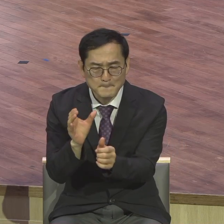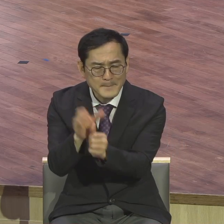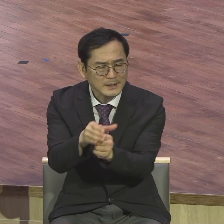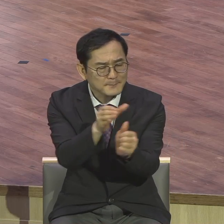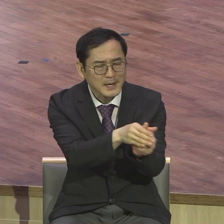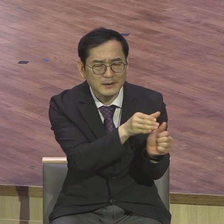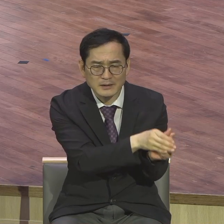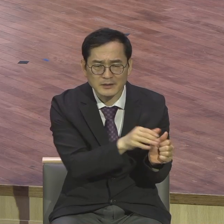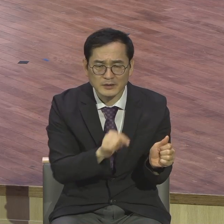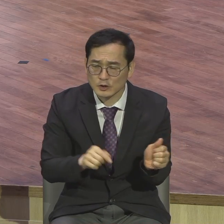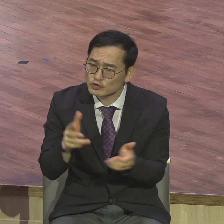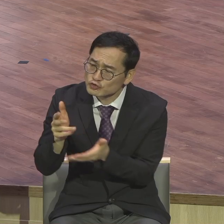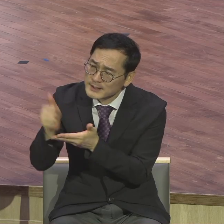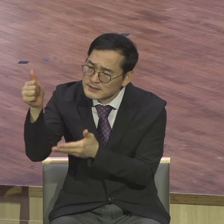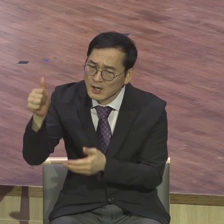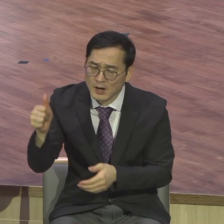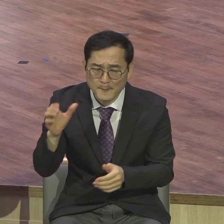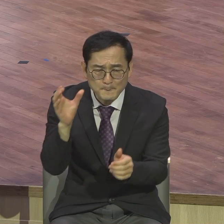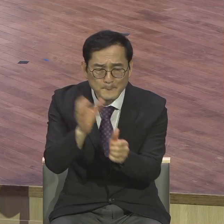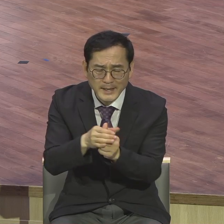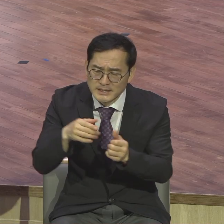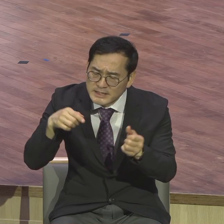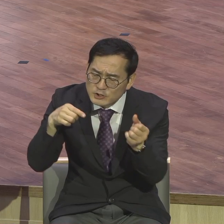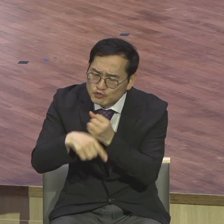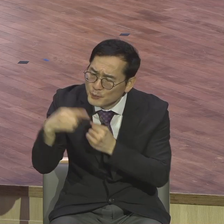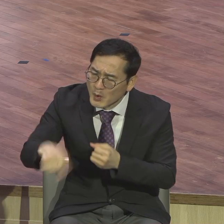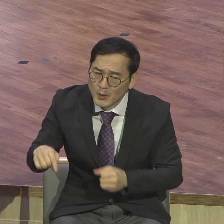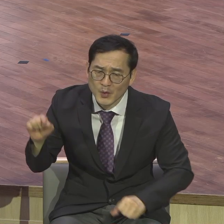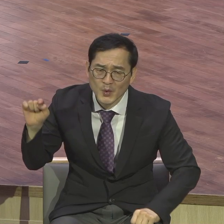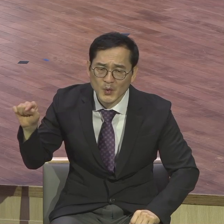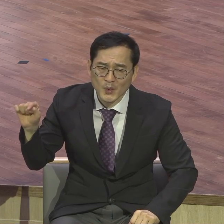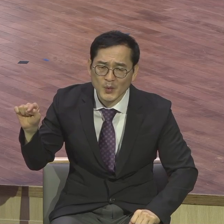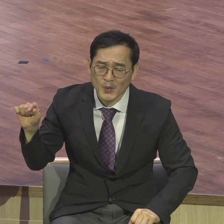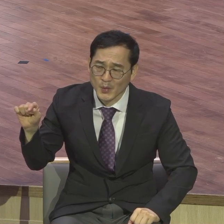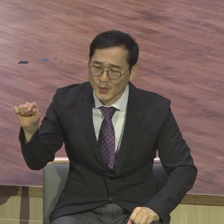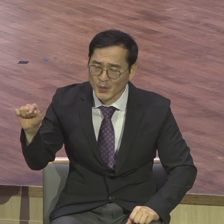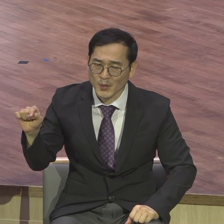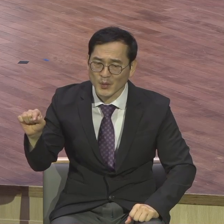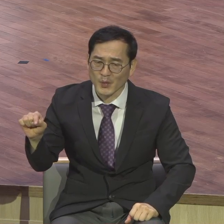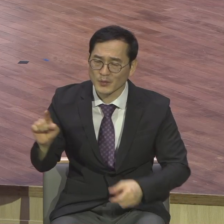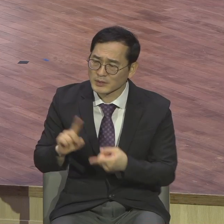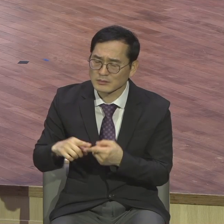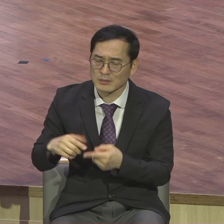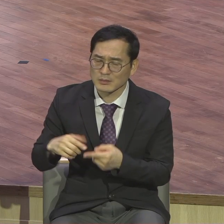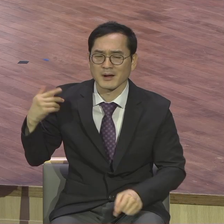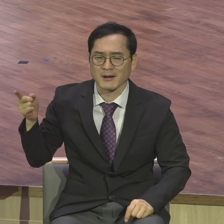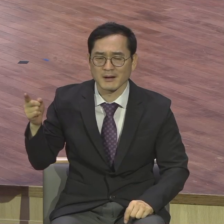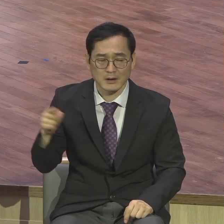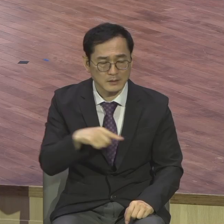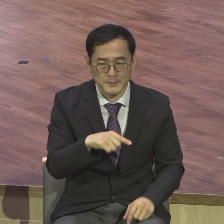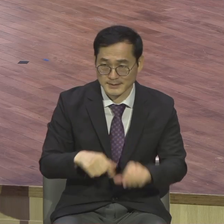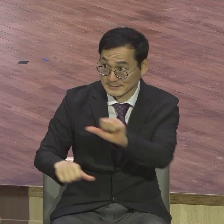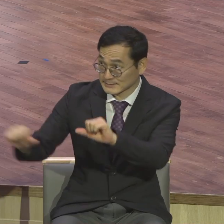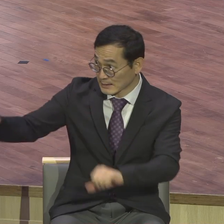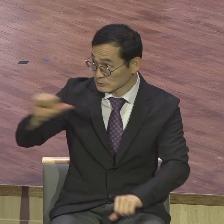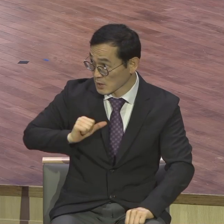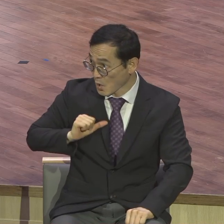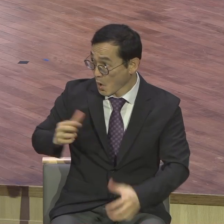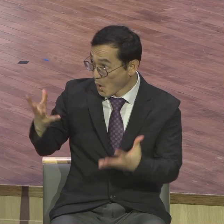무엇인지 분별하지 못하고 무조건 다섯 달란트 큰 거 많은 거 다섯